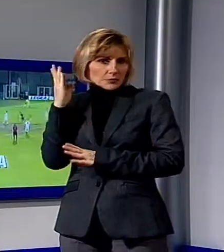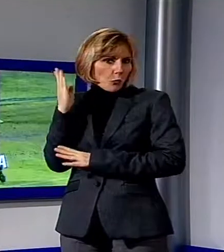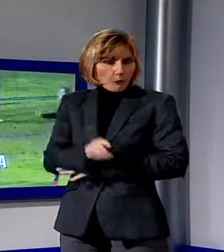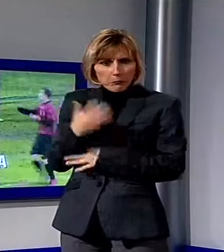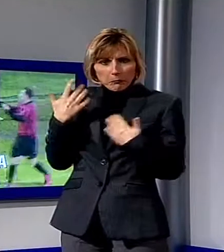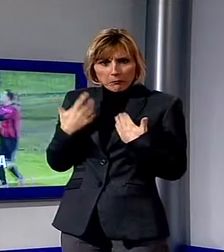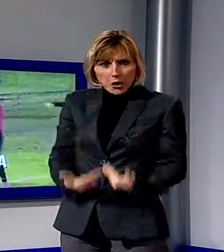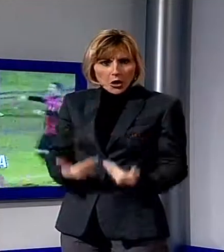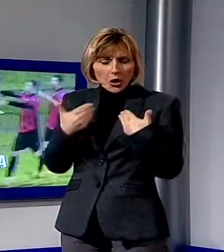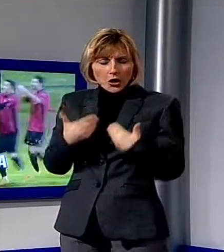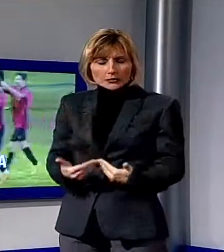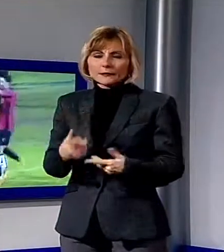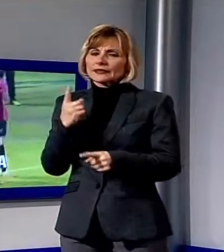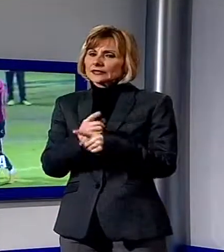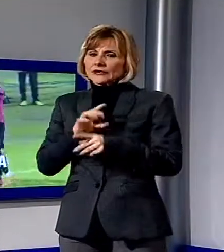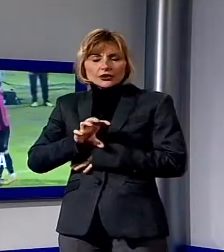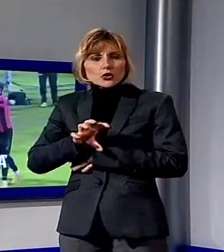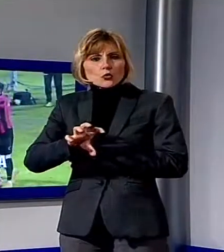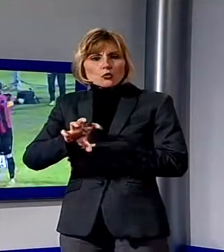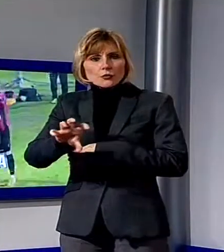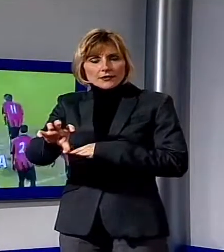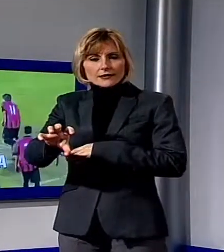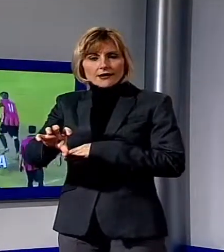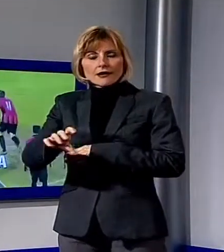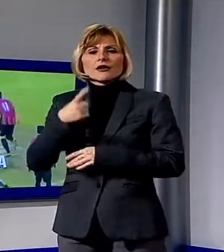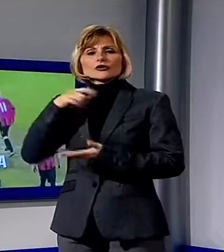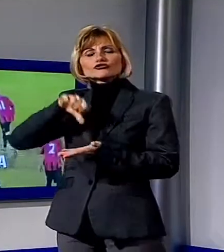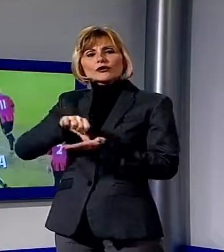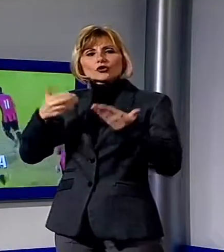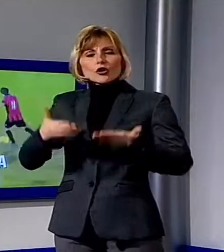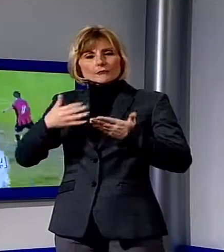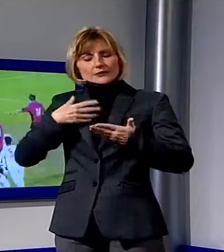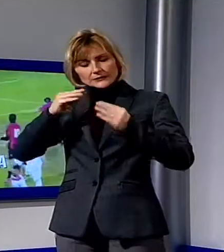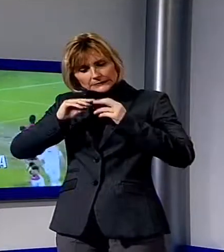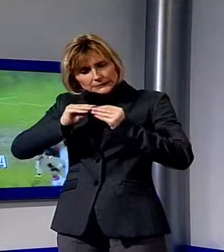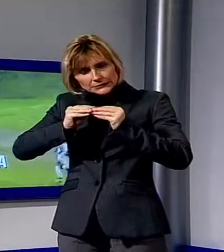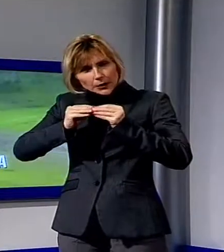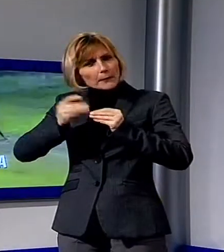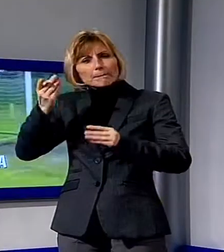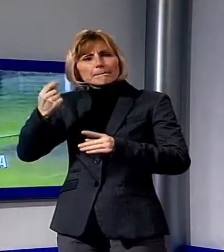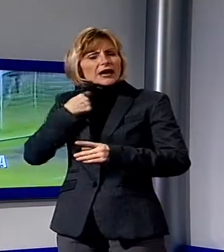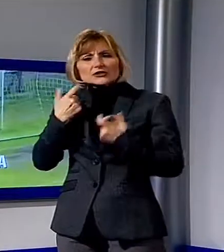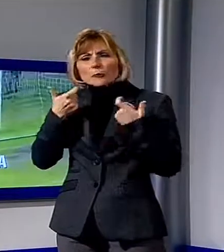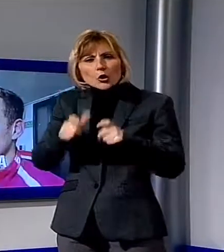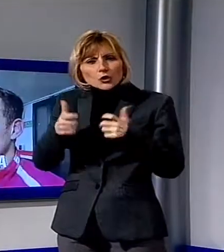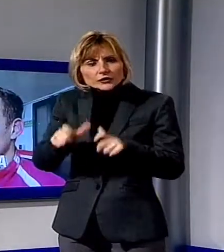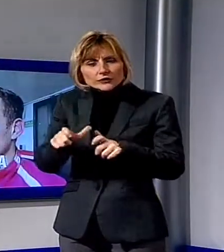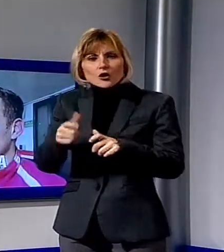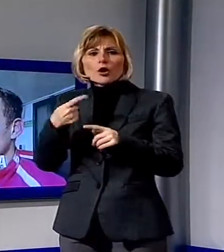centrocampista rossonero analizza la sconfitta con la maceratese e le prospettive della squadra in vista della doppia trasferta di Siena e Prado.